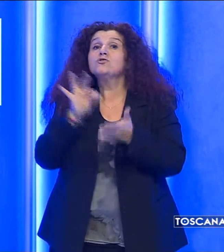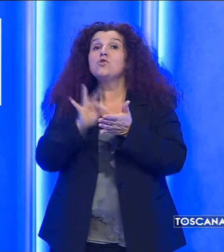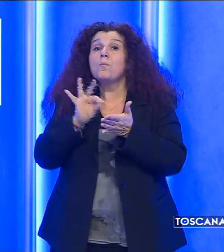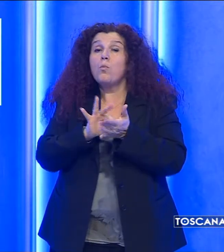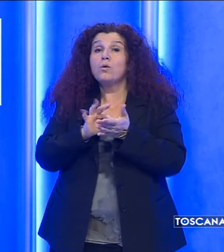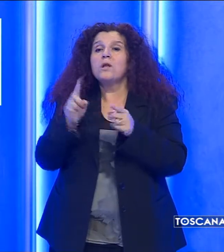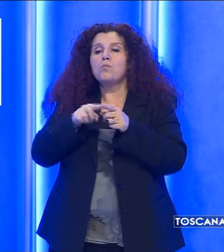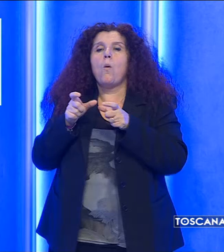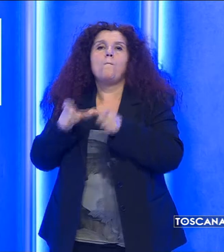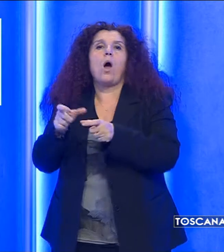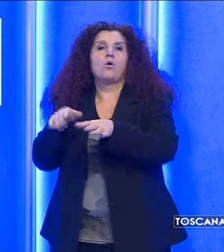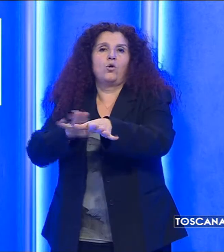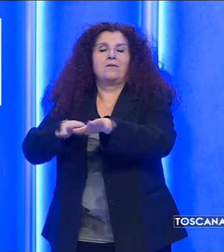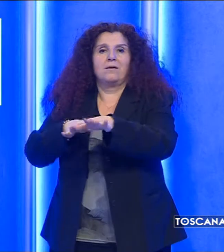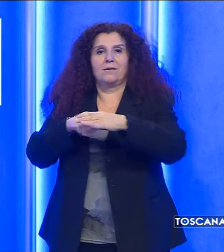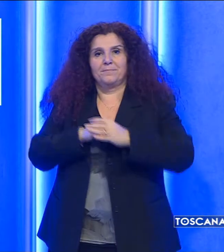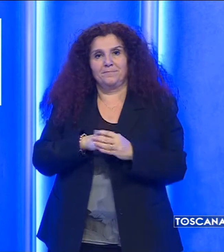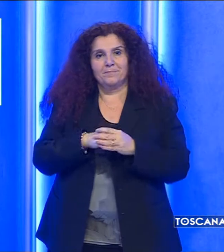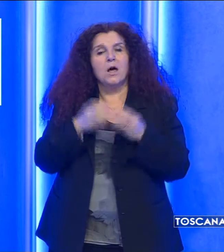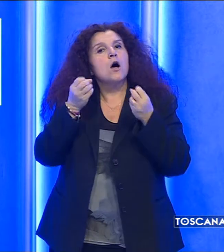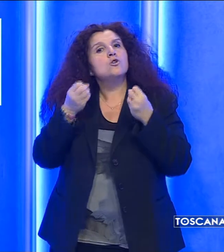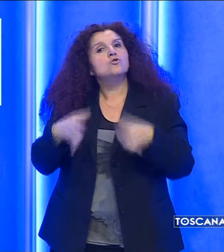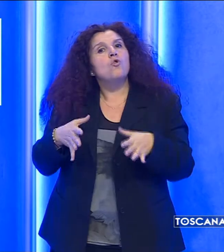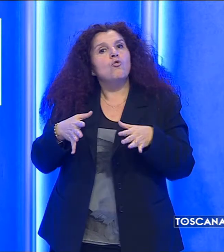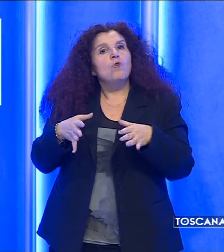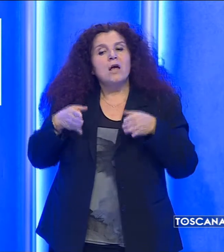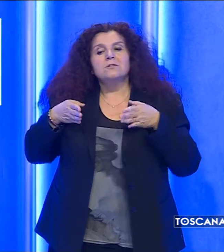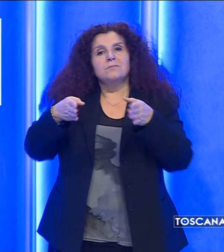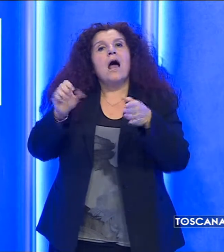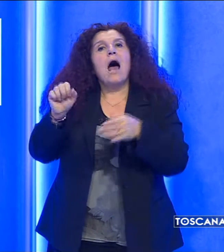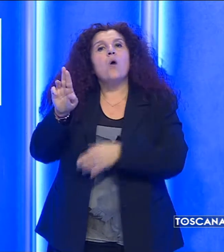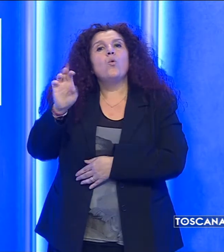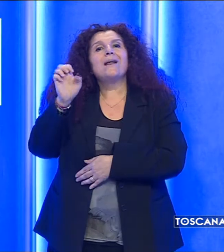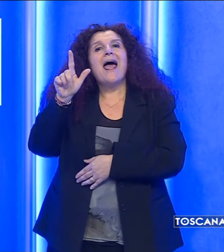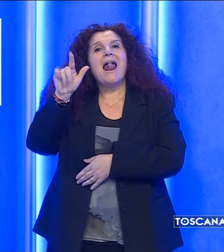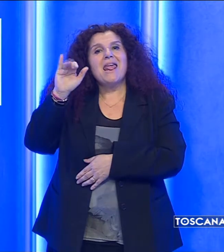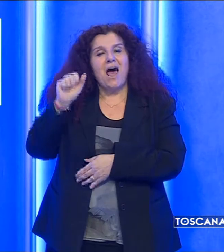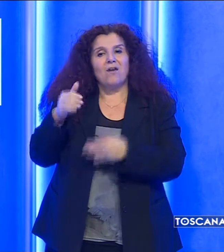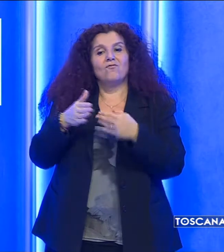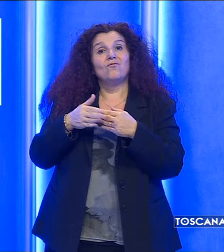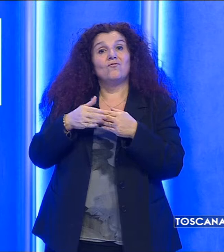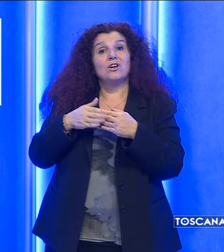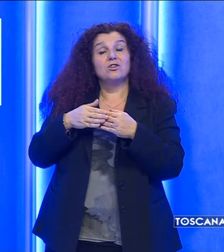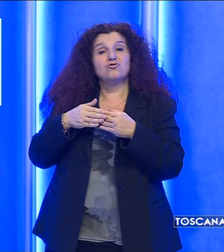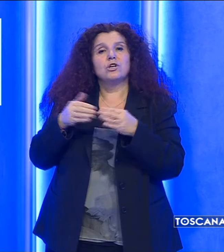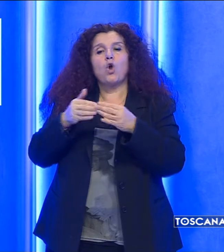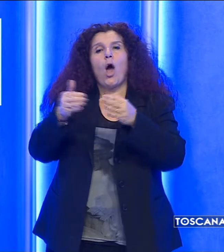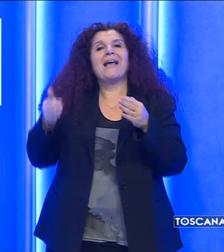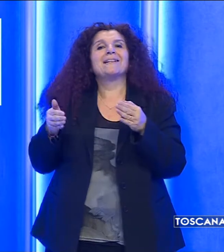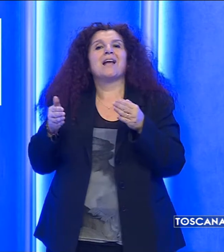del mezzo. È accaduto sull'Aurelia in prossimità dell'Interporto.